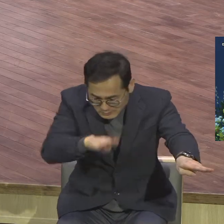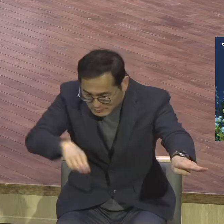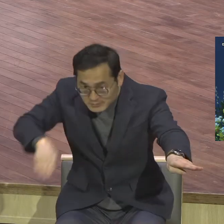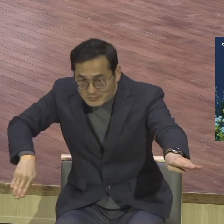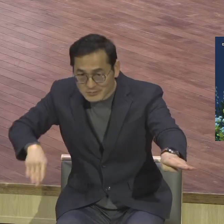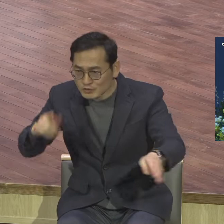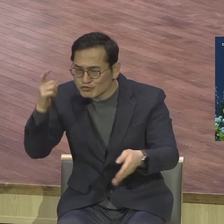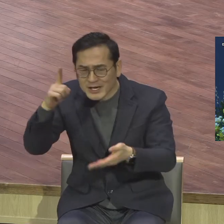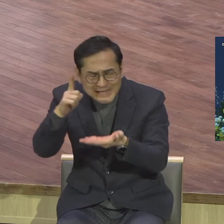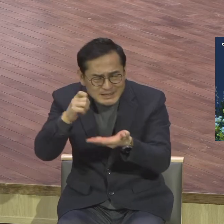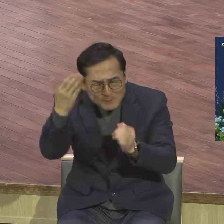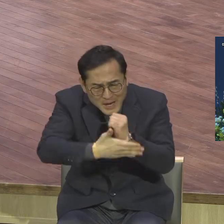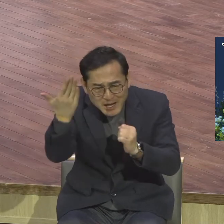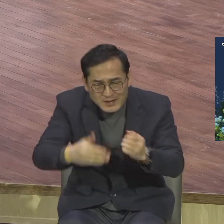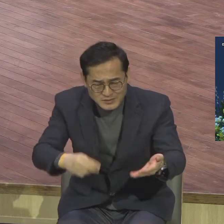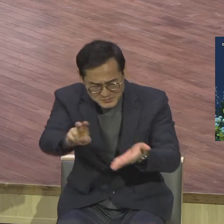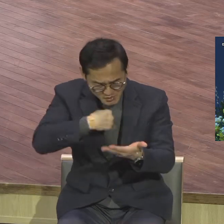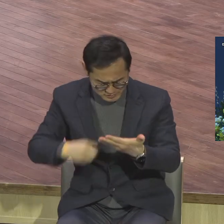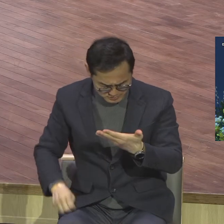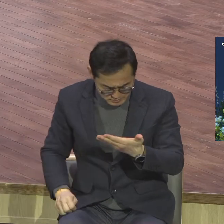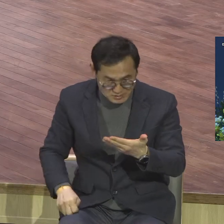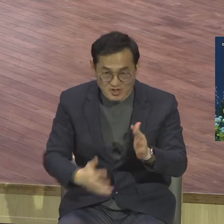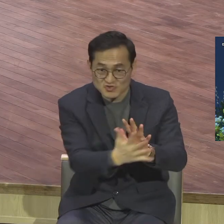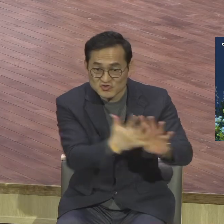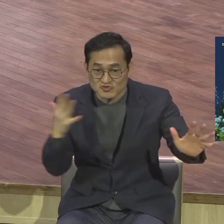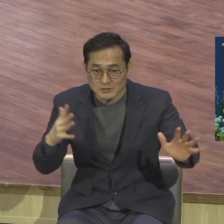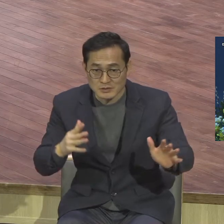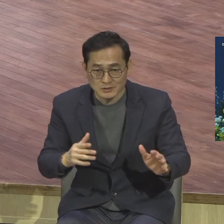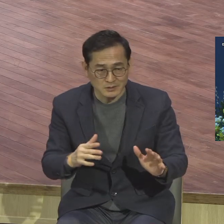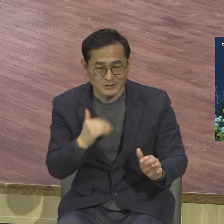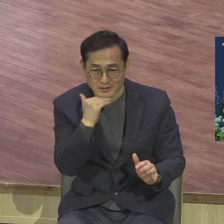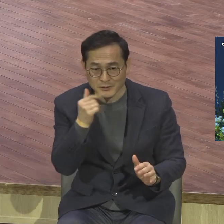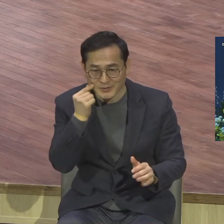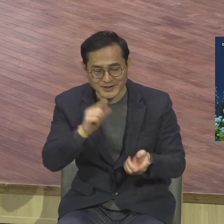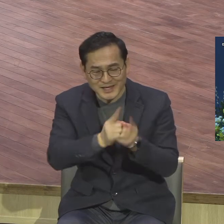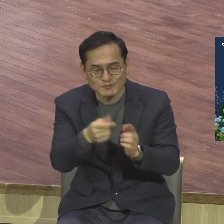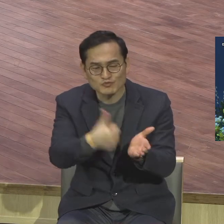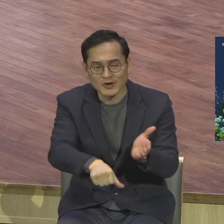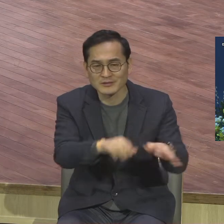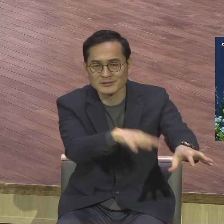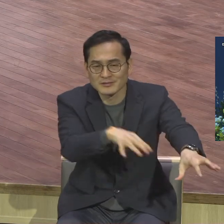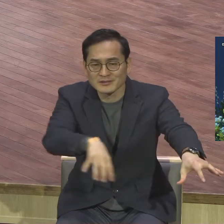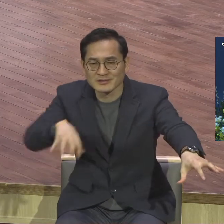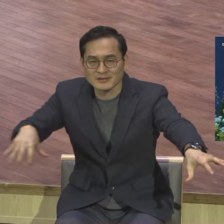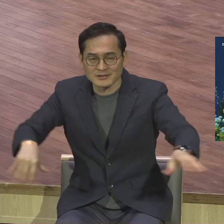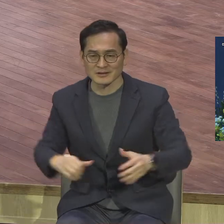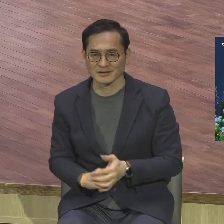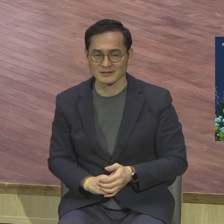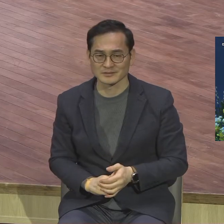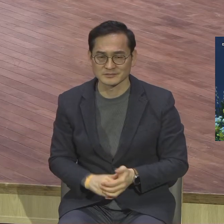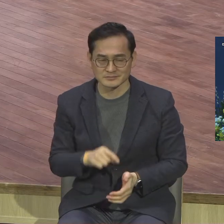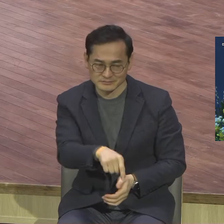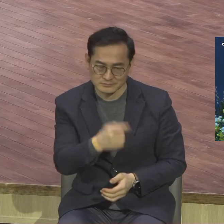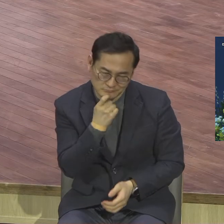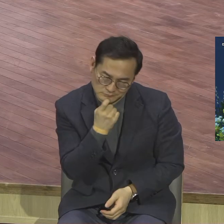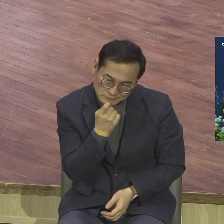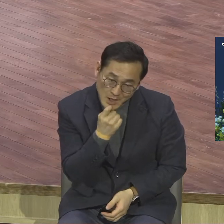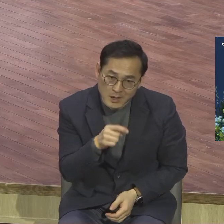보냈어요 아침 7시부터 목사님 줄을 이렇게 세워놨습니다 얼마나 중심이 귀합니까 하나님 앞에